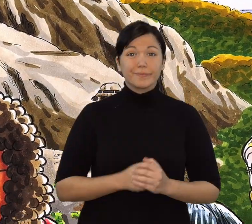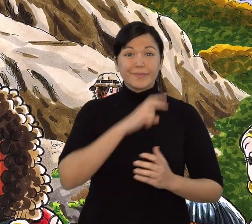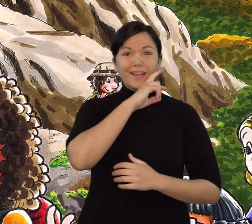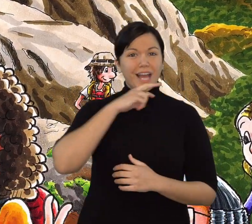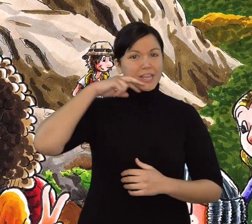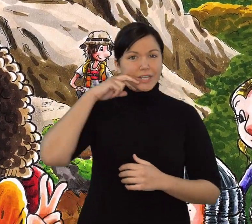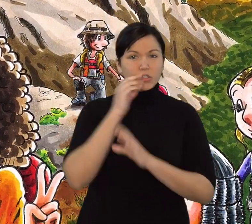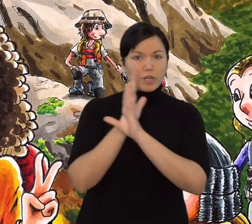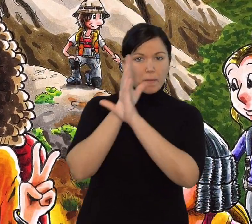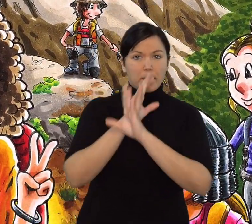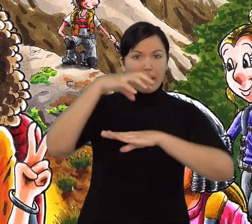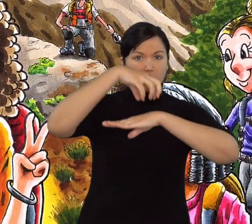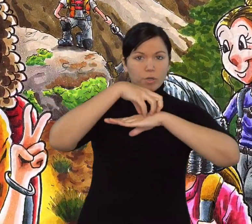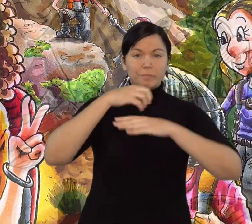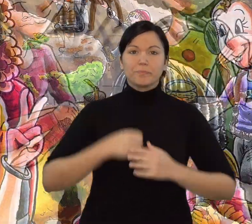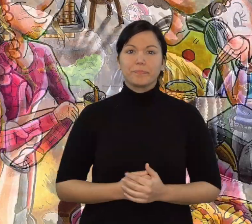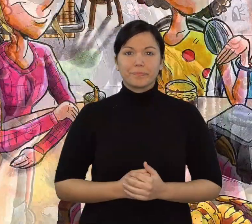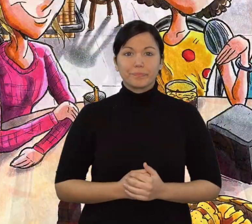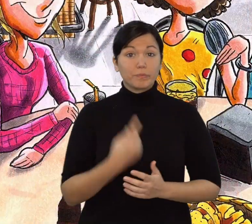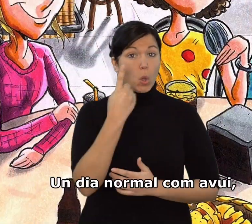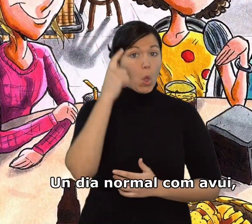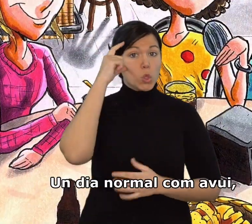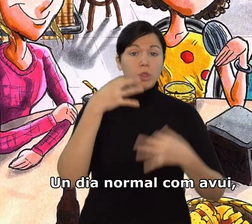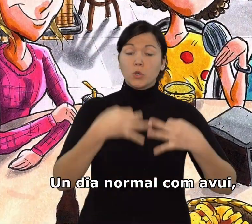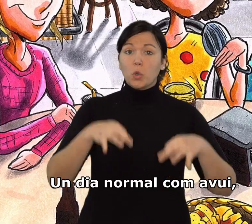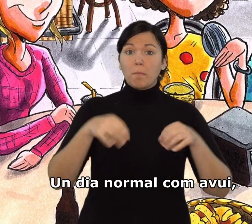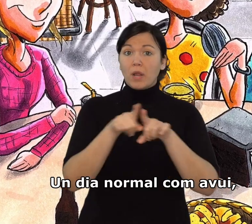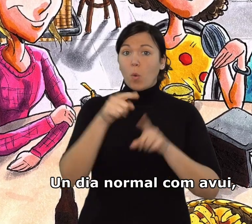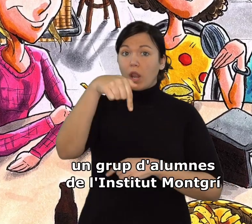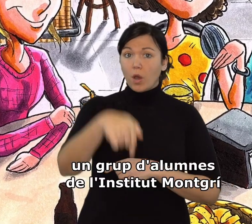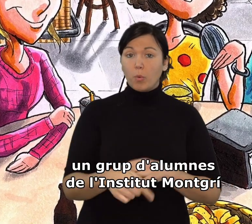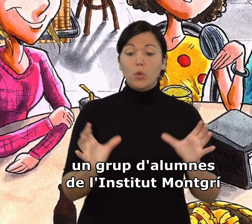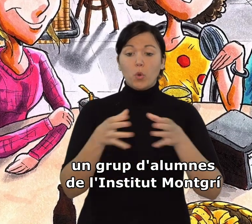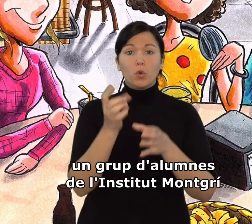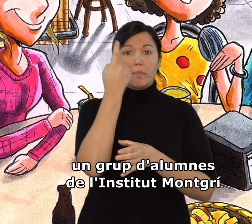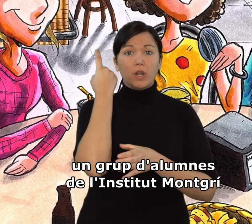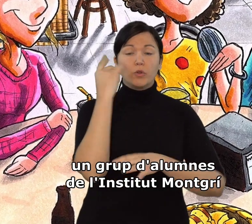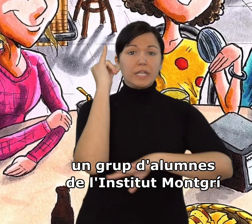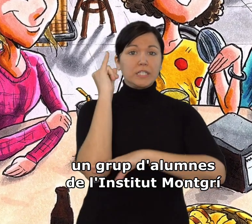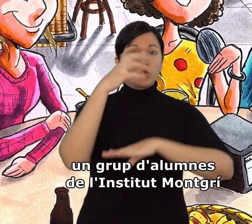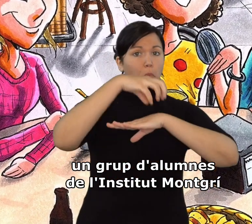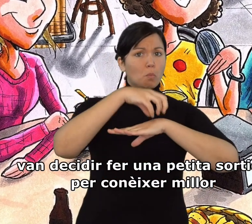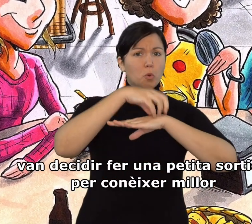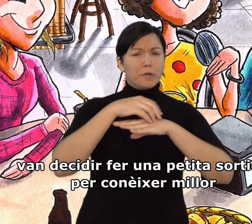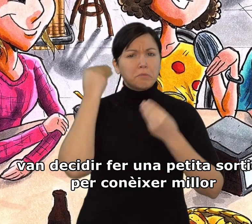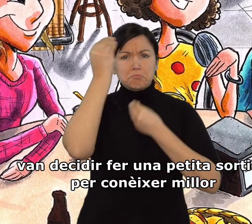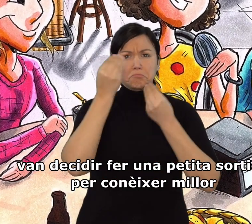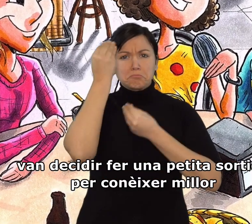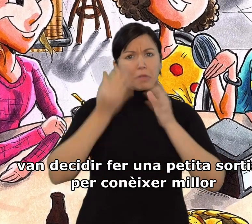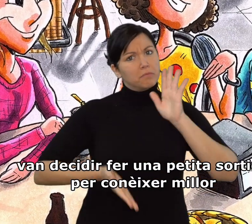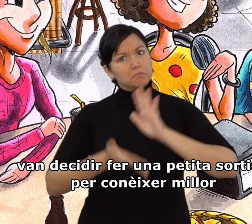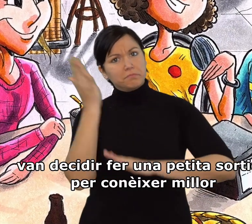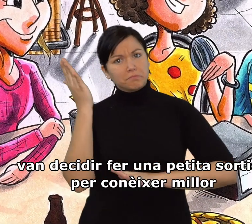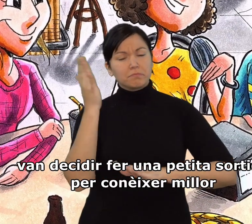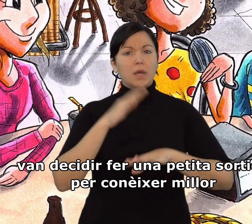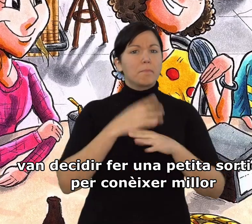El tresor amagat del Montgrí Un dia normal com avui, un grup d'alumnes de l'Institut Montgrí van decidir fer una